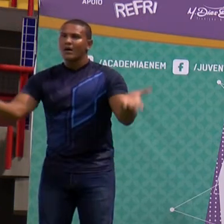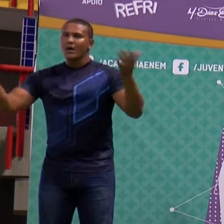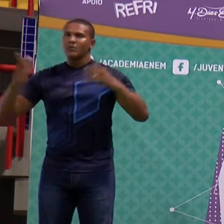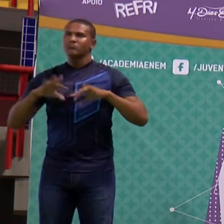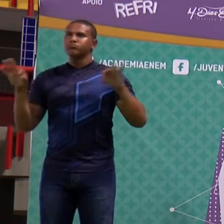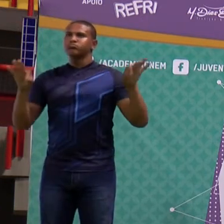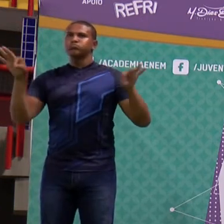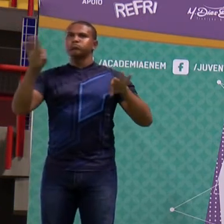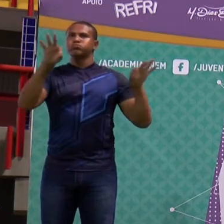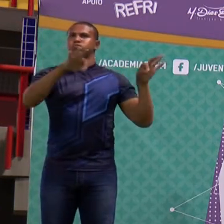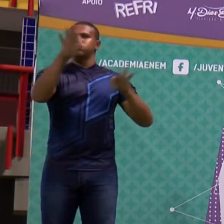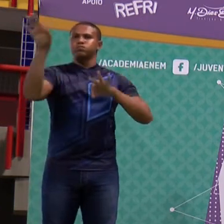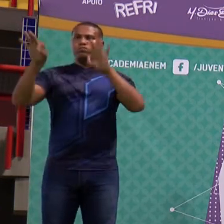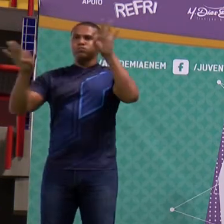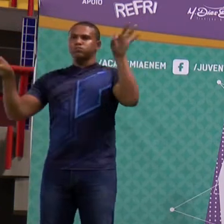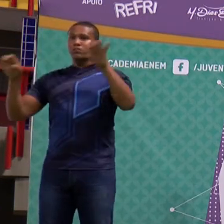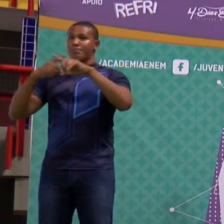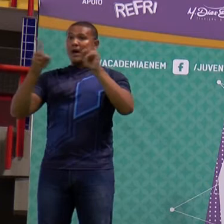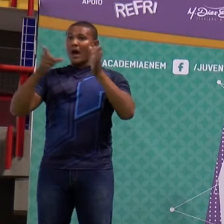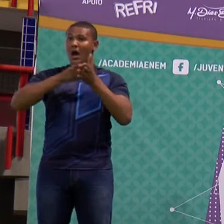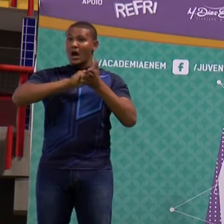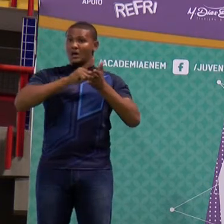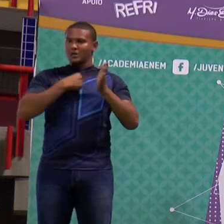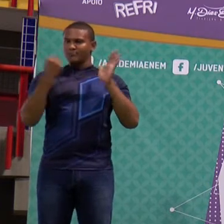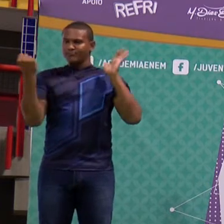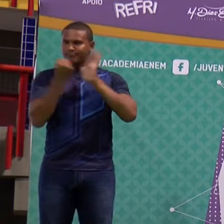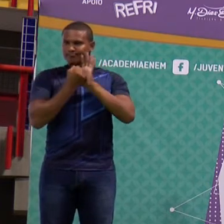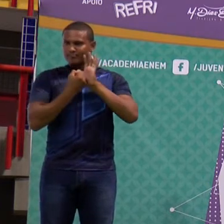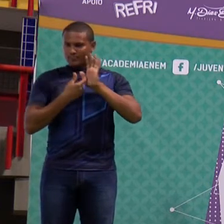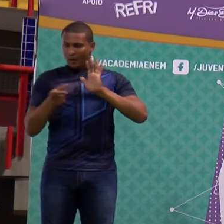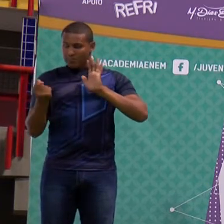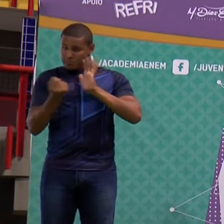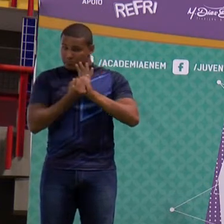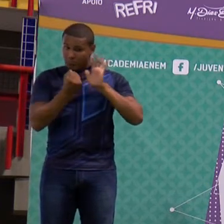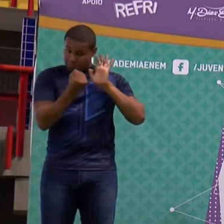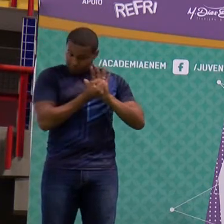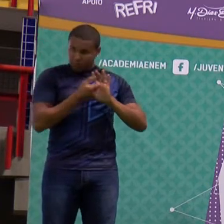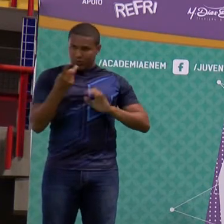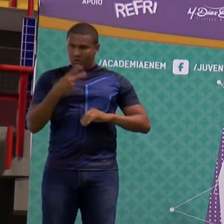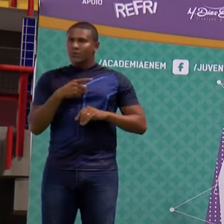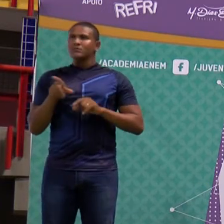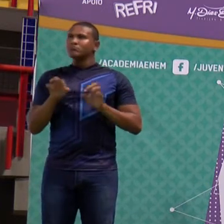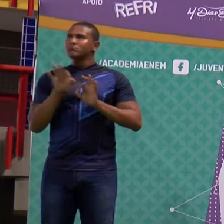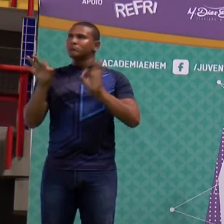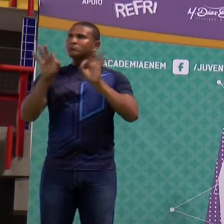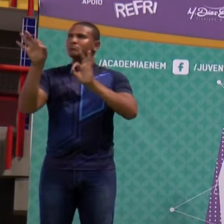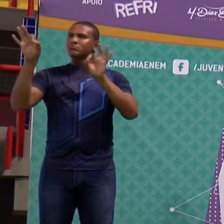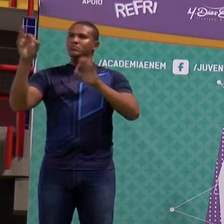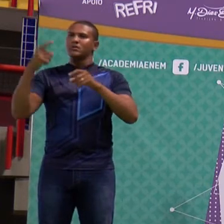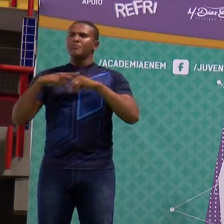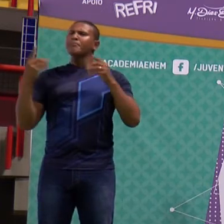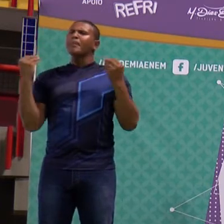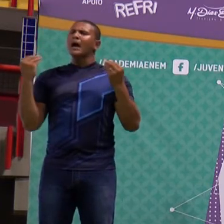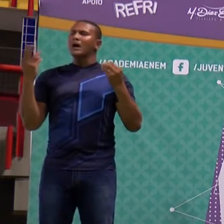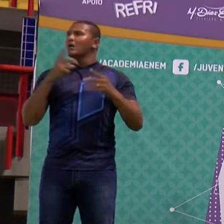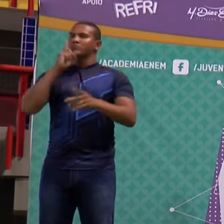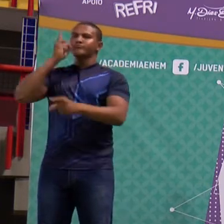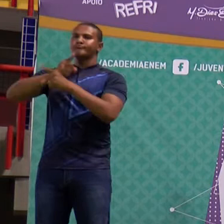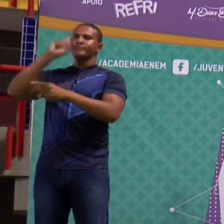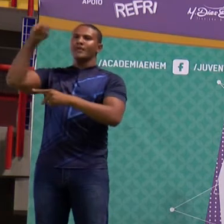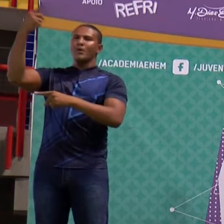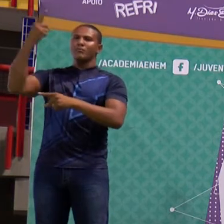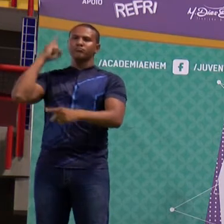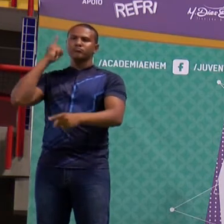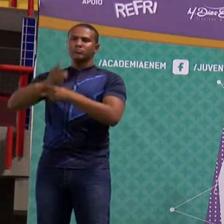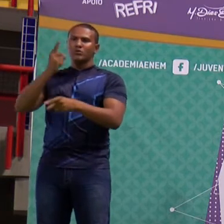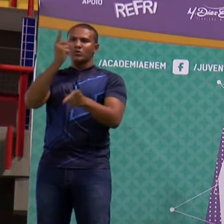meio quem é o mosquito nativo e quem é o mosquito geneticamente modificado. Dessa forma, esses machos,